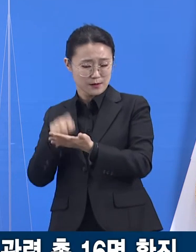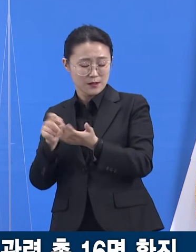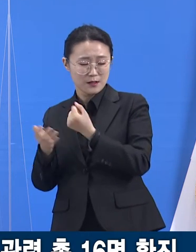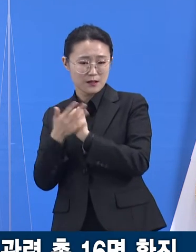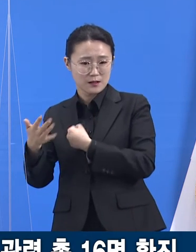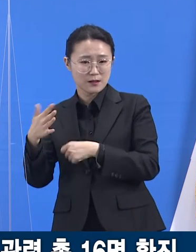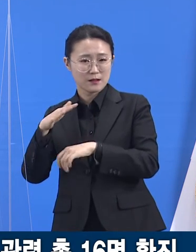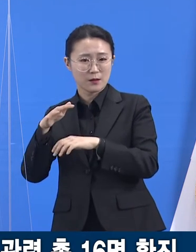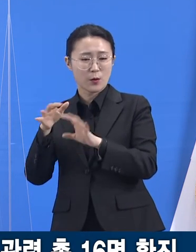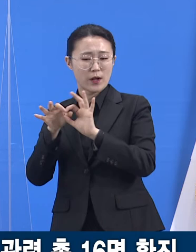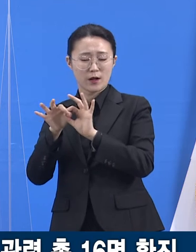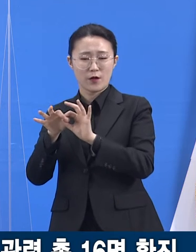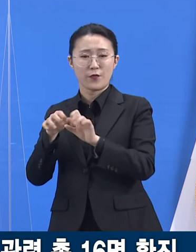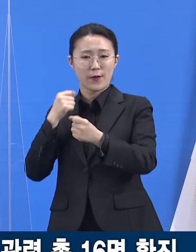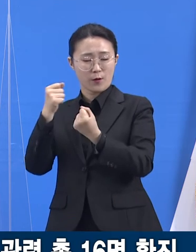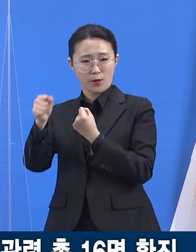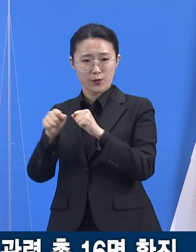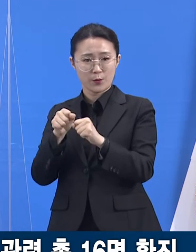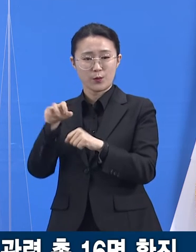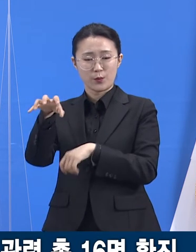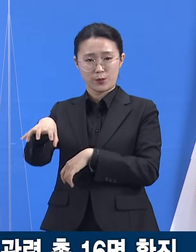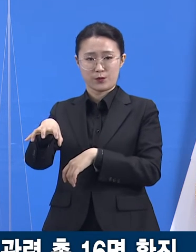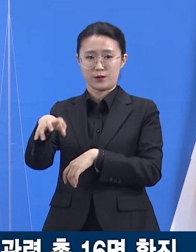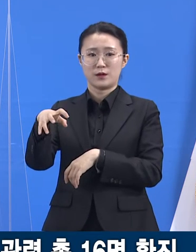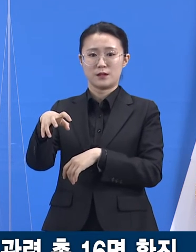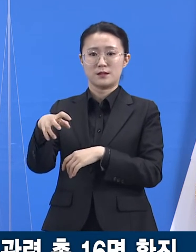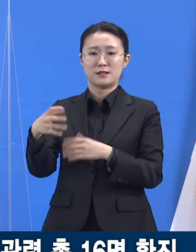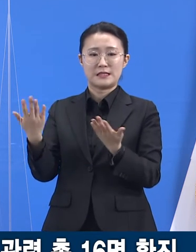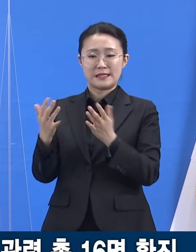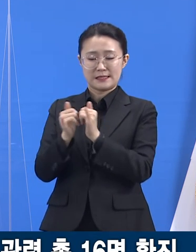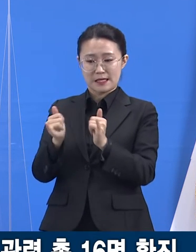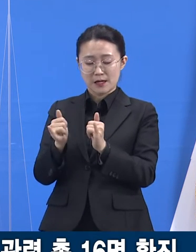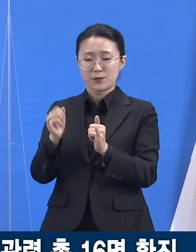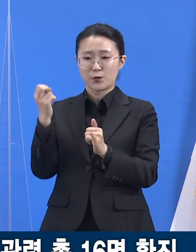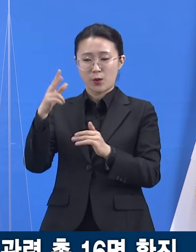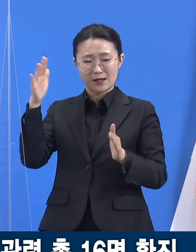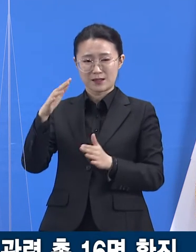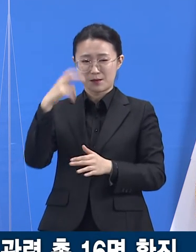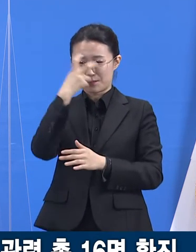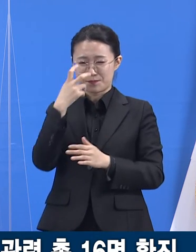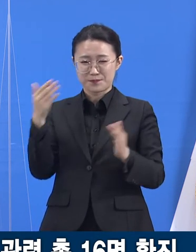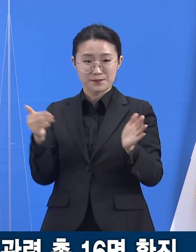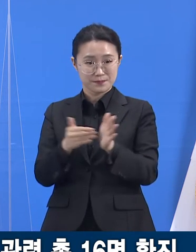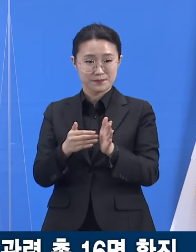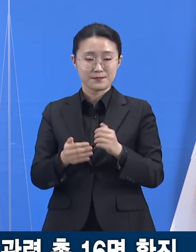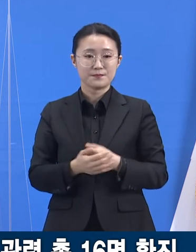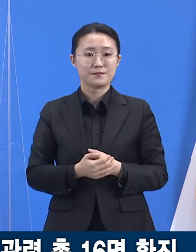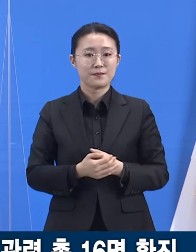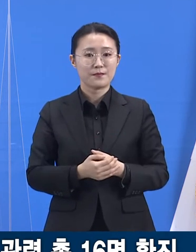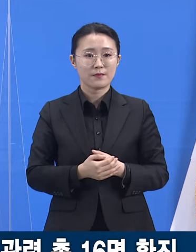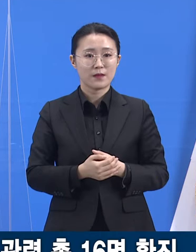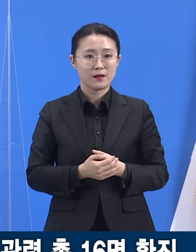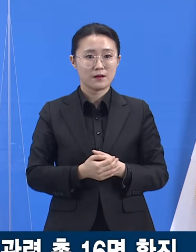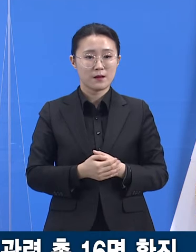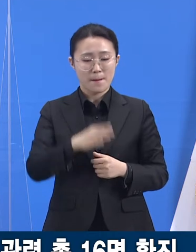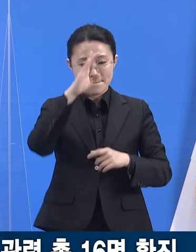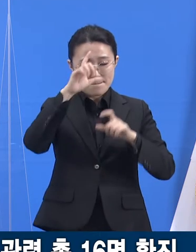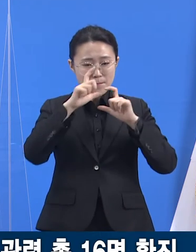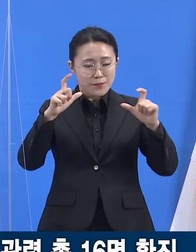15일 0시 기준 총 확진자는 교사 1명, 학생 10명, 가족 5명 등 총